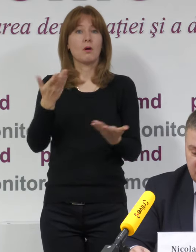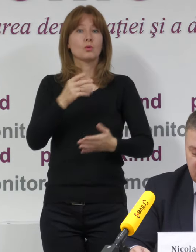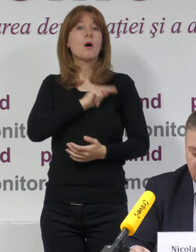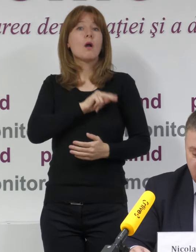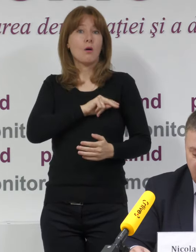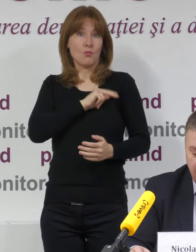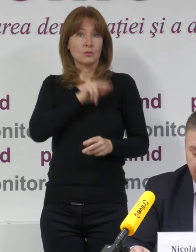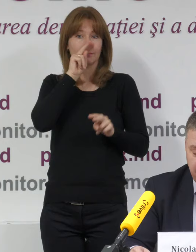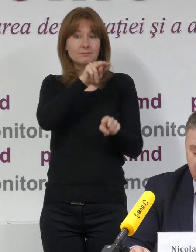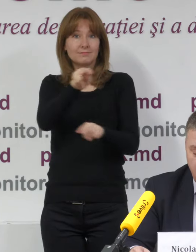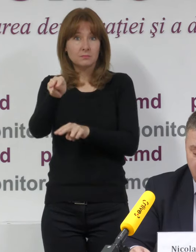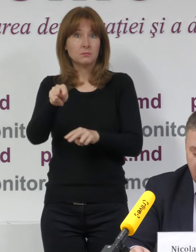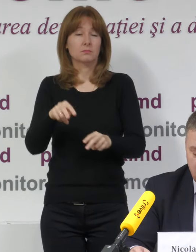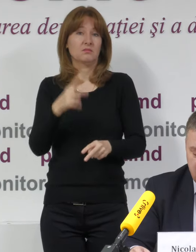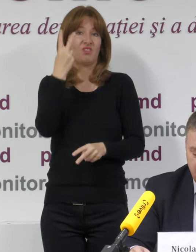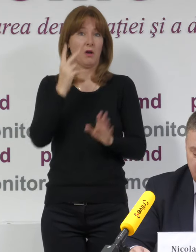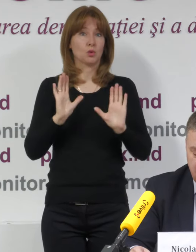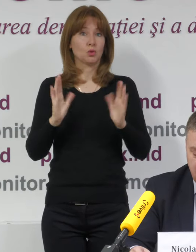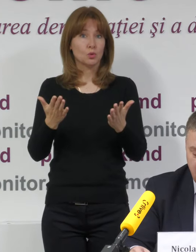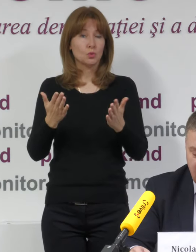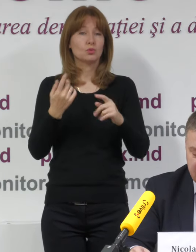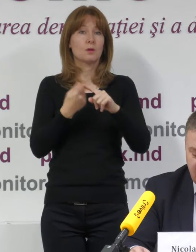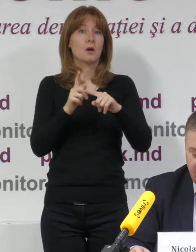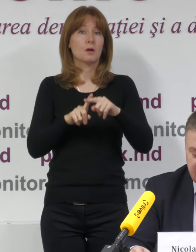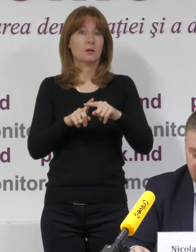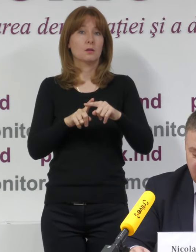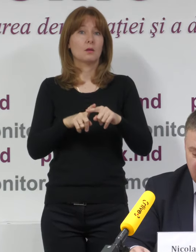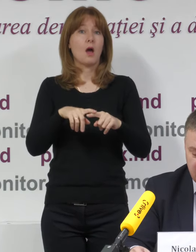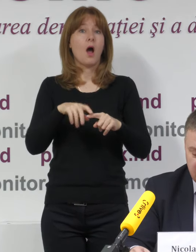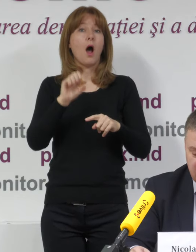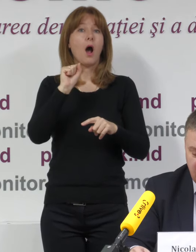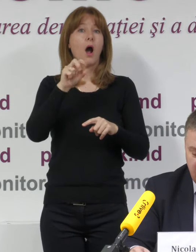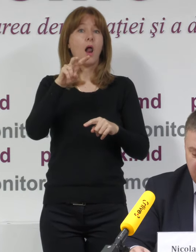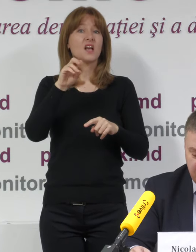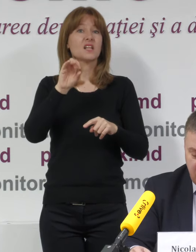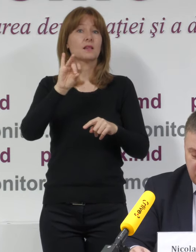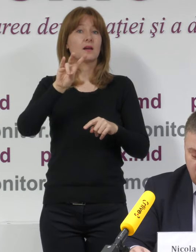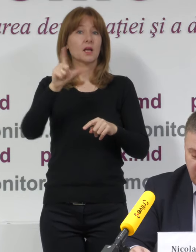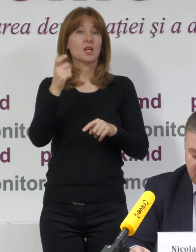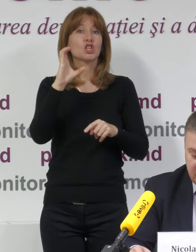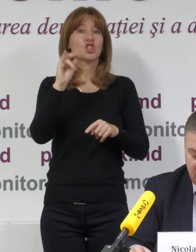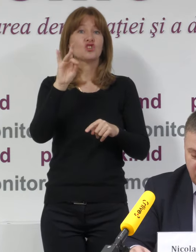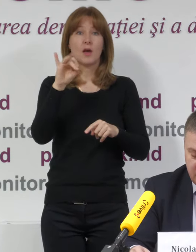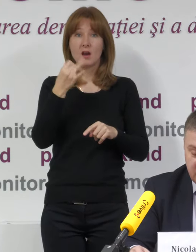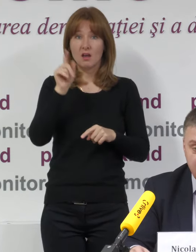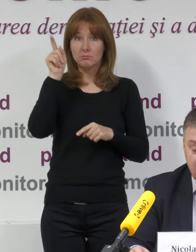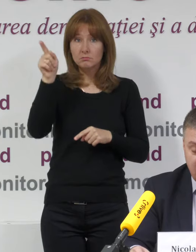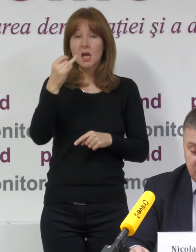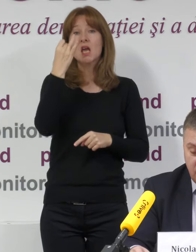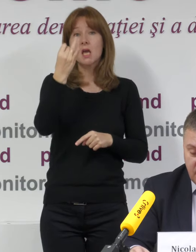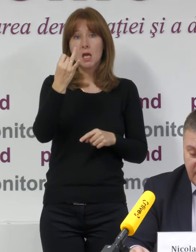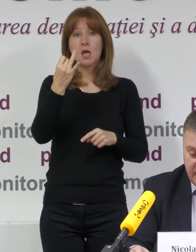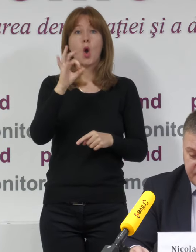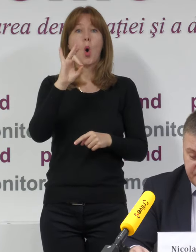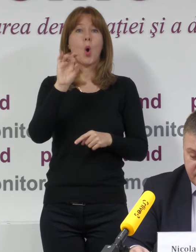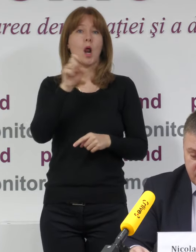activității acestora. În două cazuri este vorba de un caz la Alexandrini Sângerei și un caz la o secție de votare